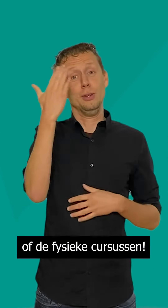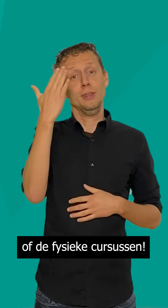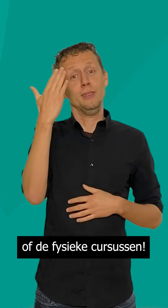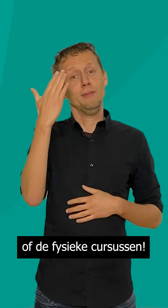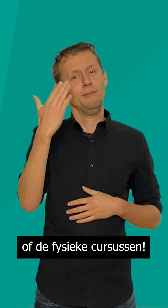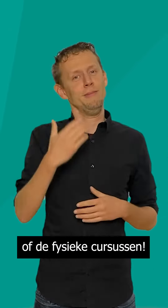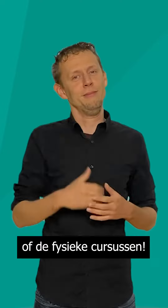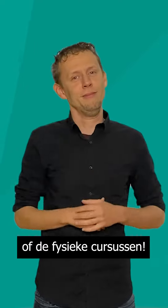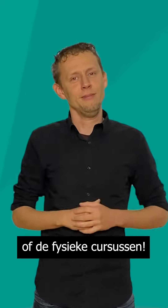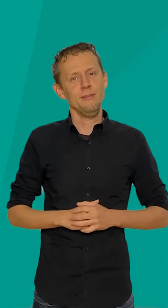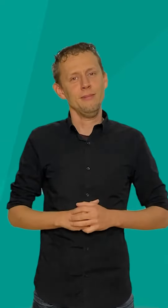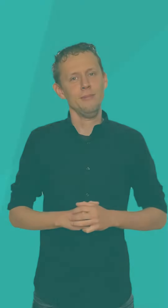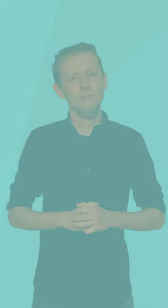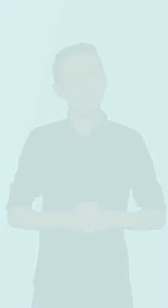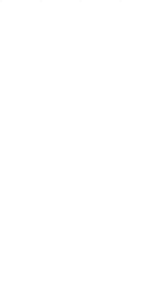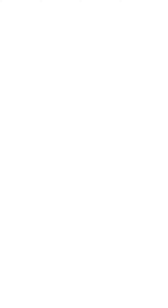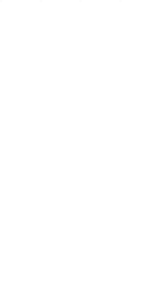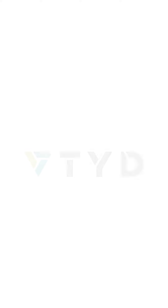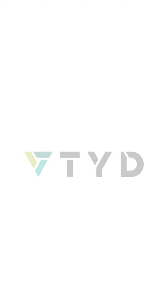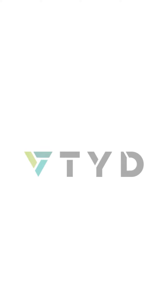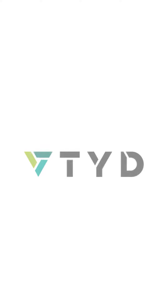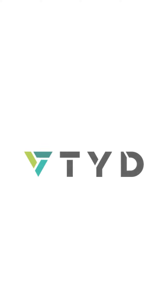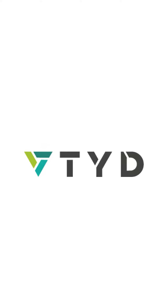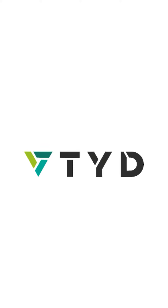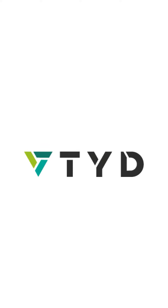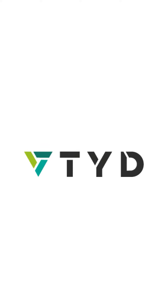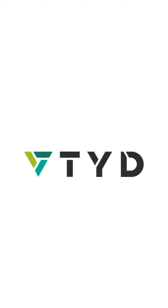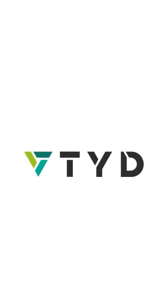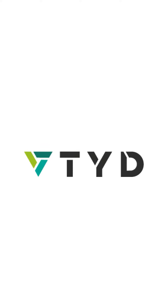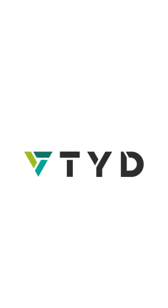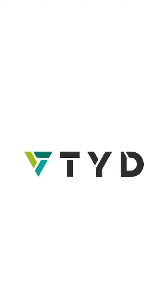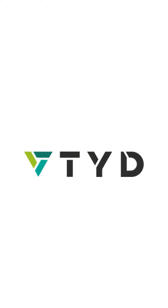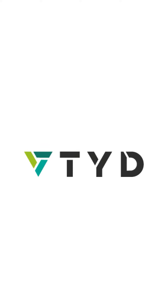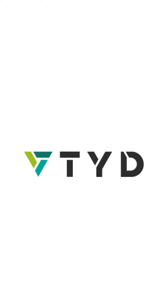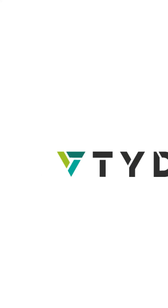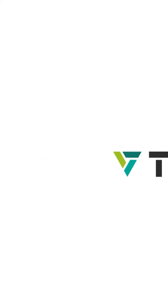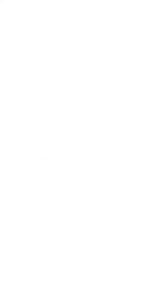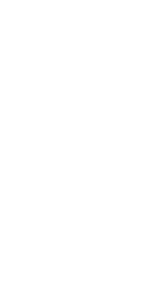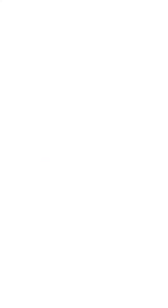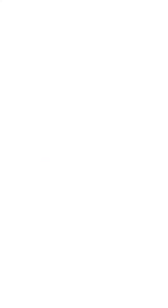fysieke cursus. MUZIEK MUZIEK MUZIEK MUZIEK MUZIEK ***